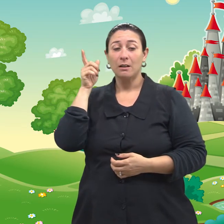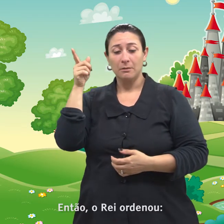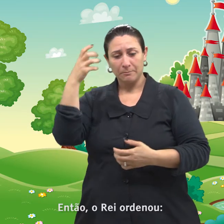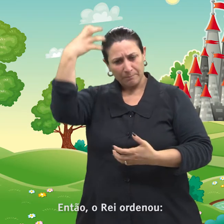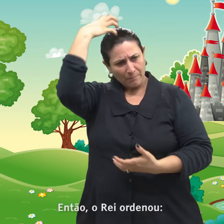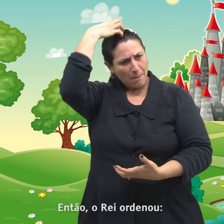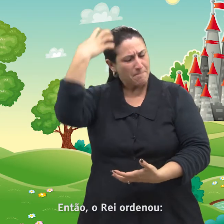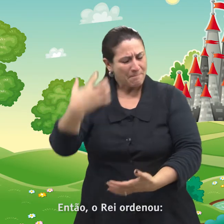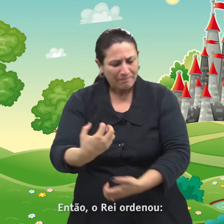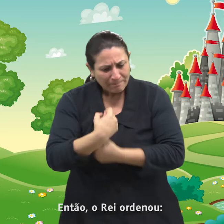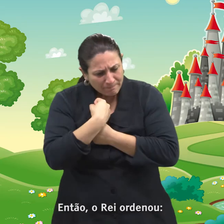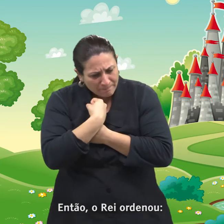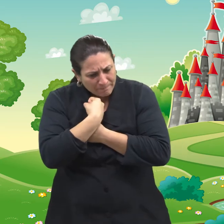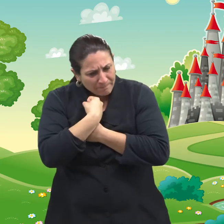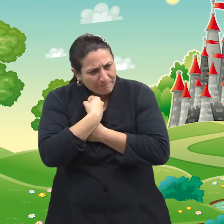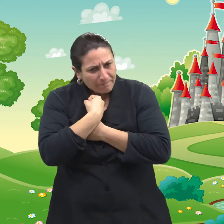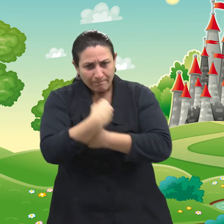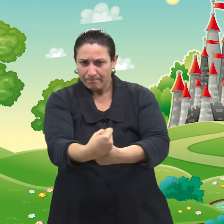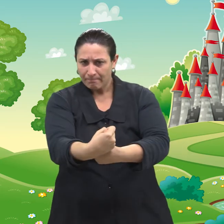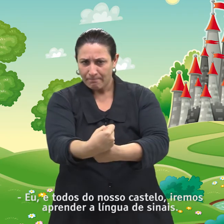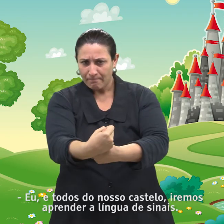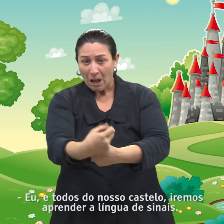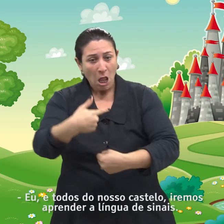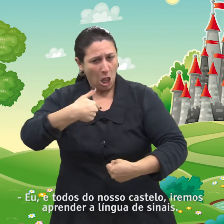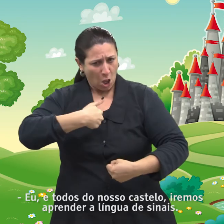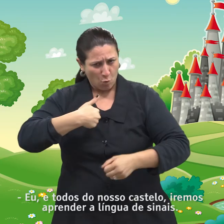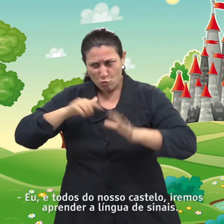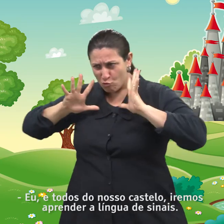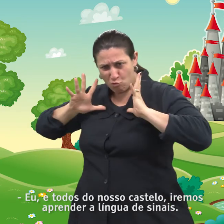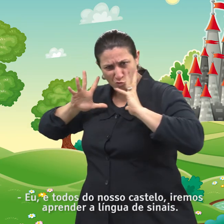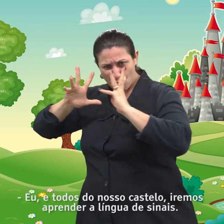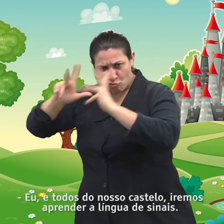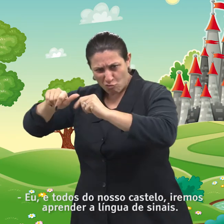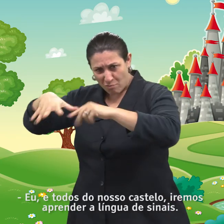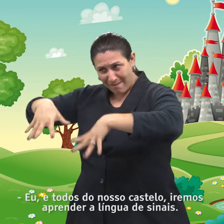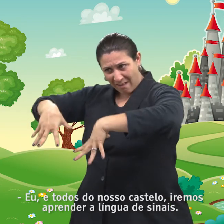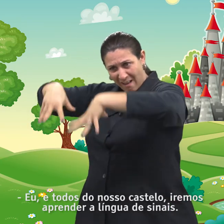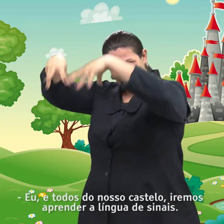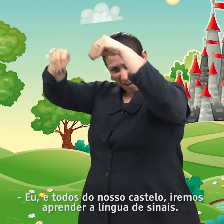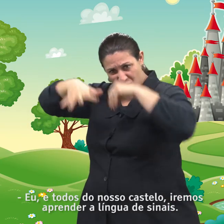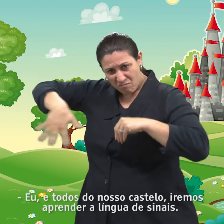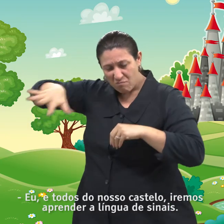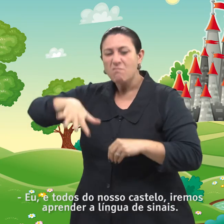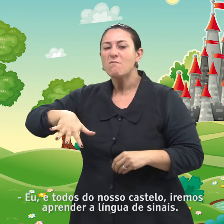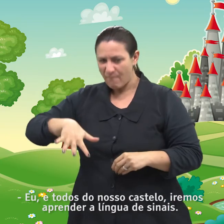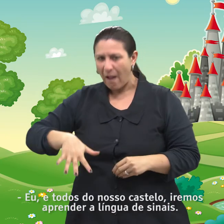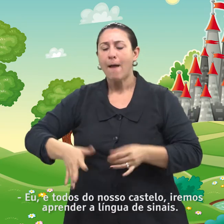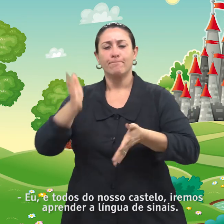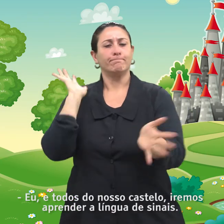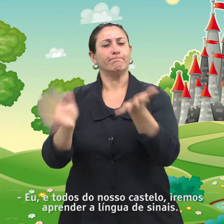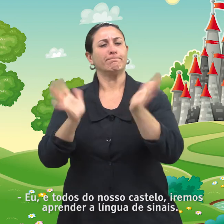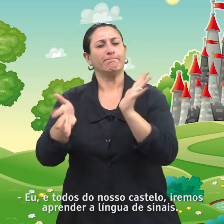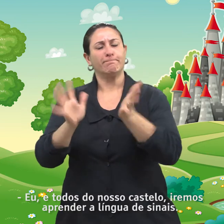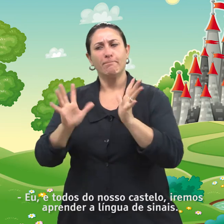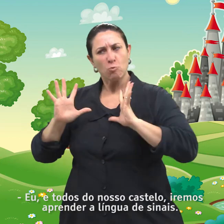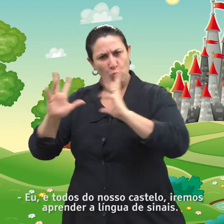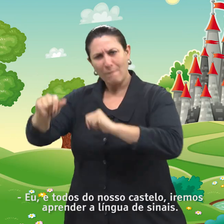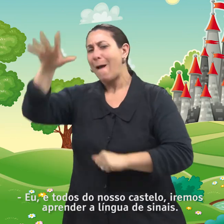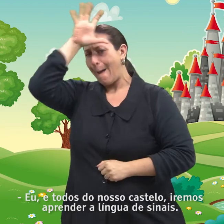Então, o rei ordenou. Eu e todos do nosso castelo iremos aprender a língua de sinais.